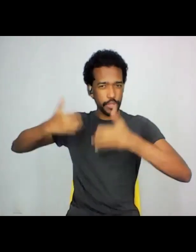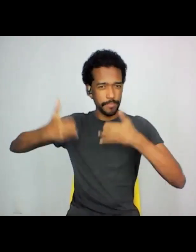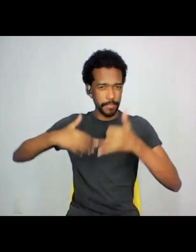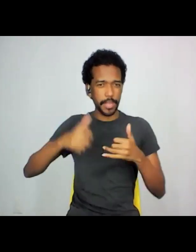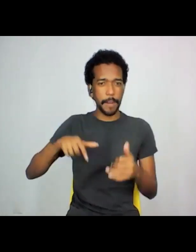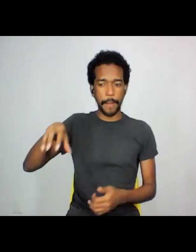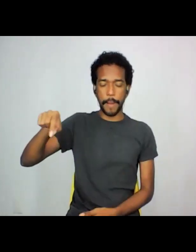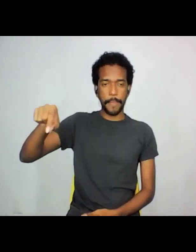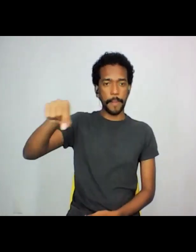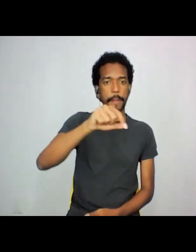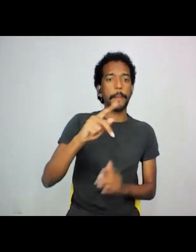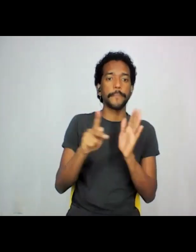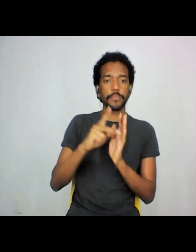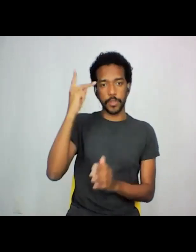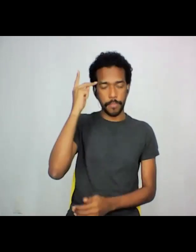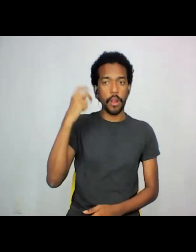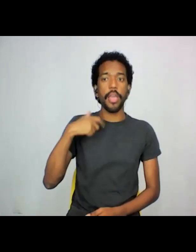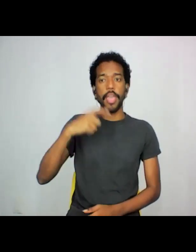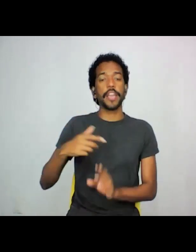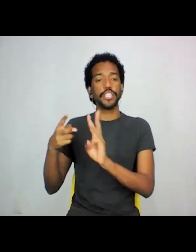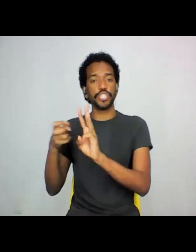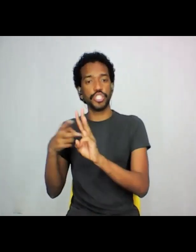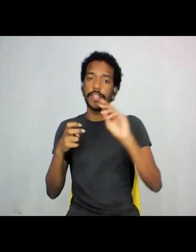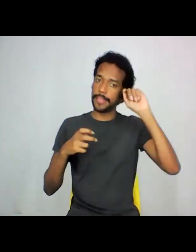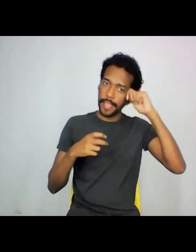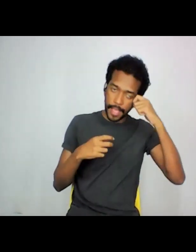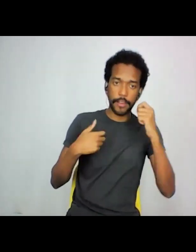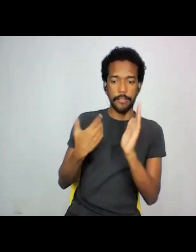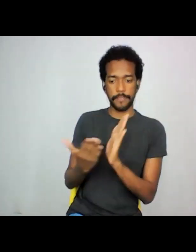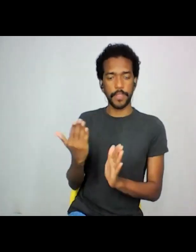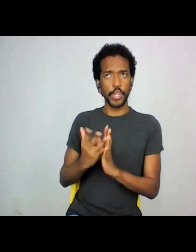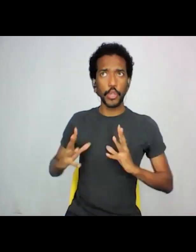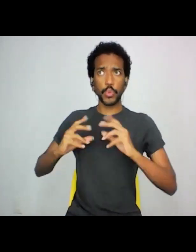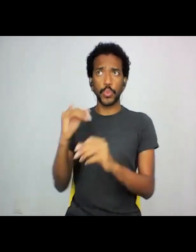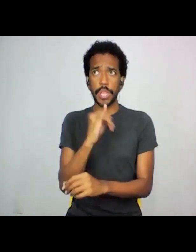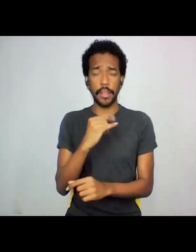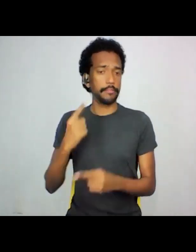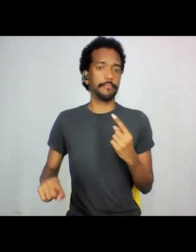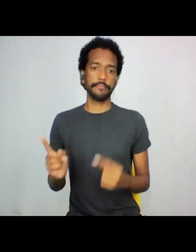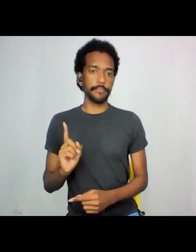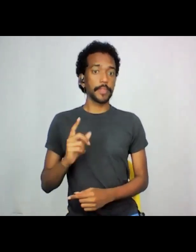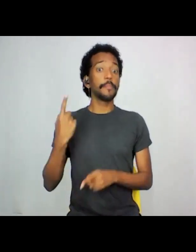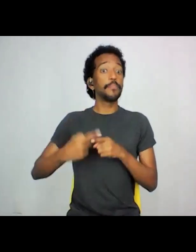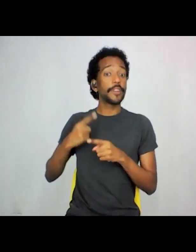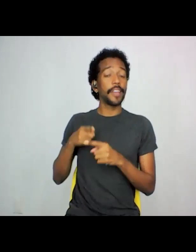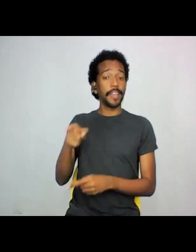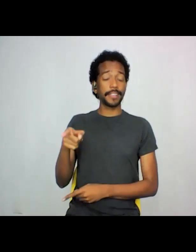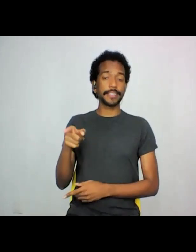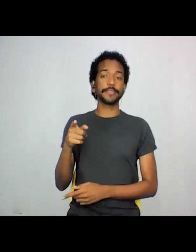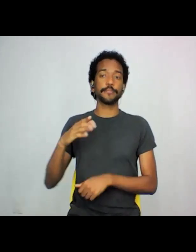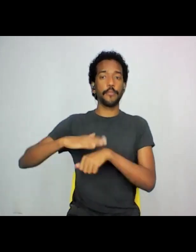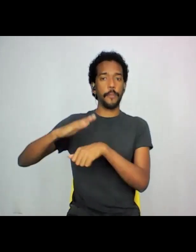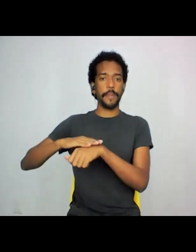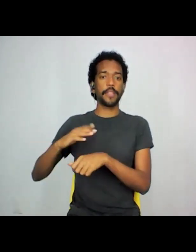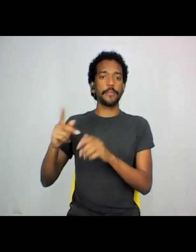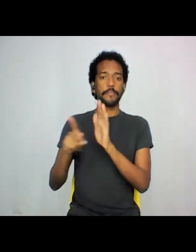indígena e negro, o meu livro, nem tudo italiano, viu, Bruno? Eu faço a discussão, num certo momento, por que que não se quer a migração